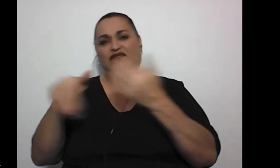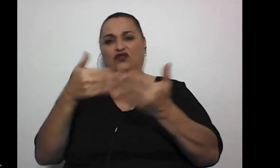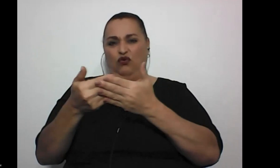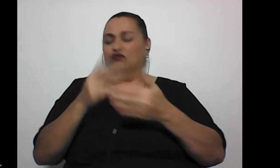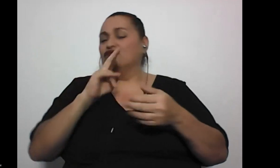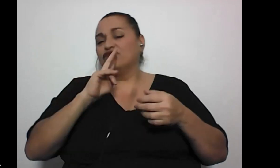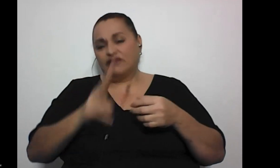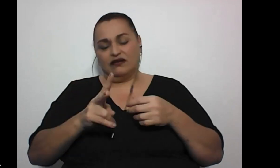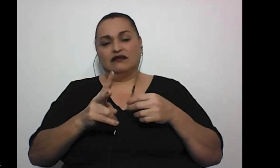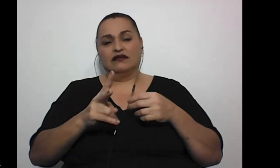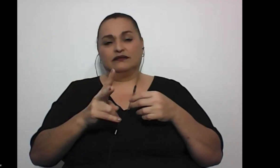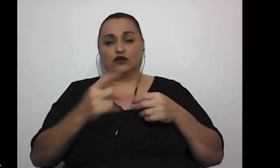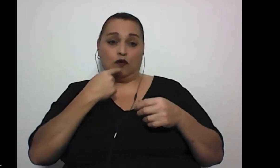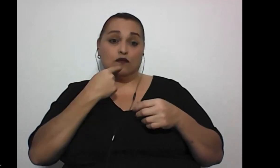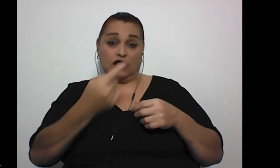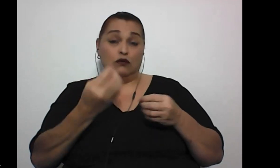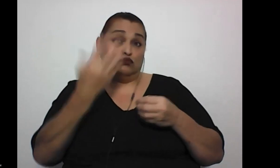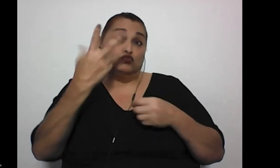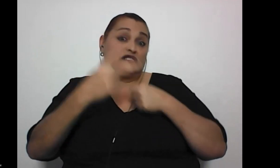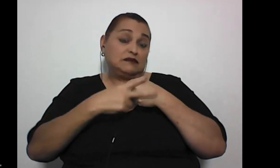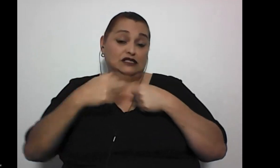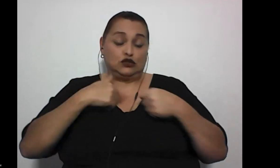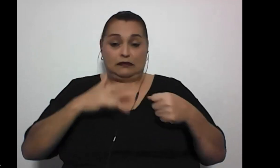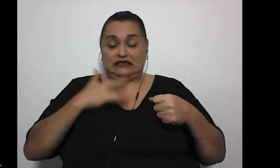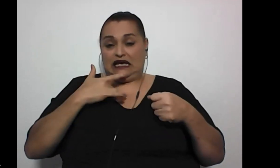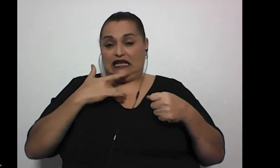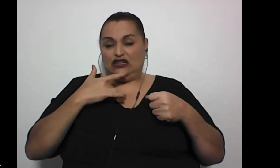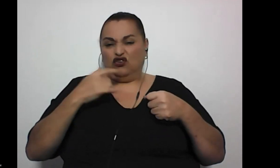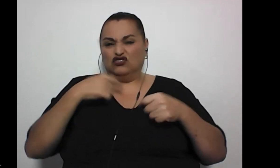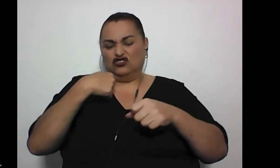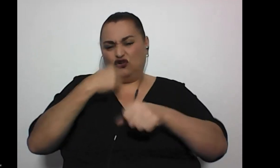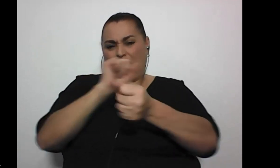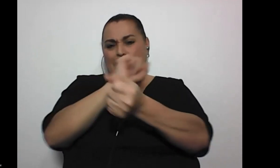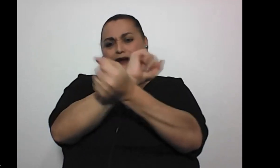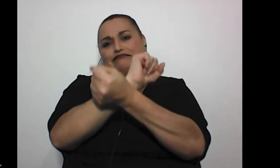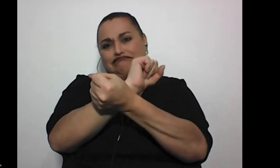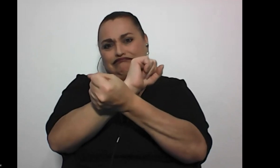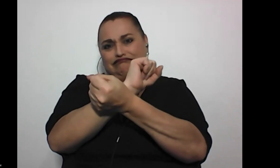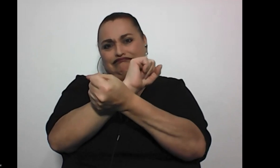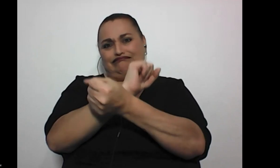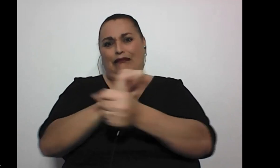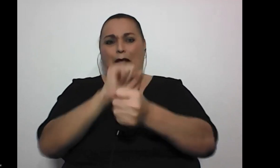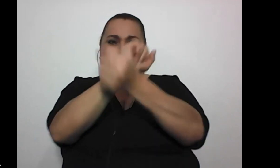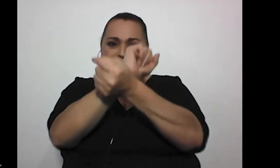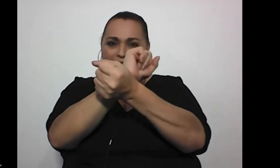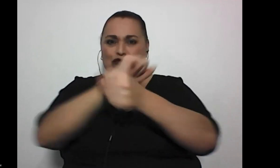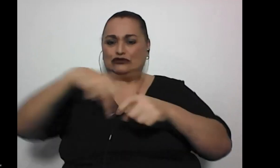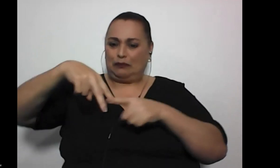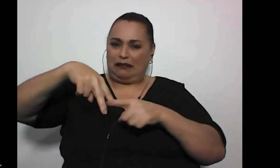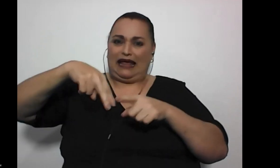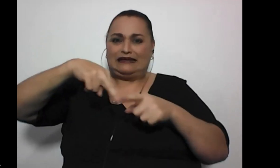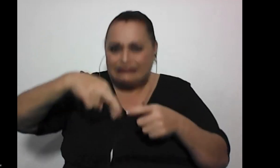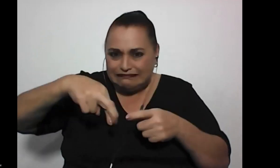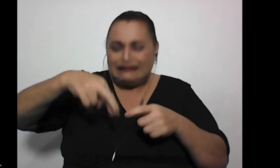realmente, como te digo, muchas veces me he sentido, no sé, como atada de manos y pies, ¿verdad? Sin poder hacer nada, sin